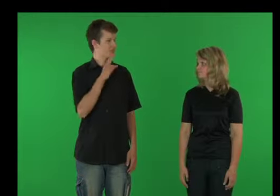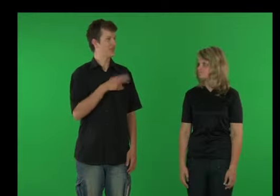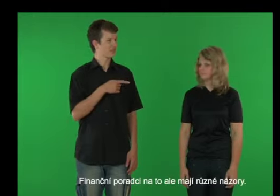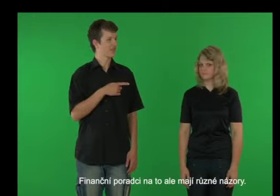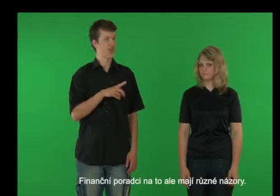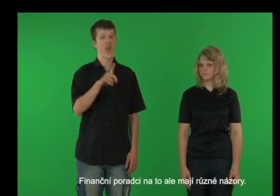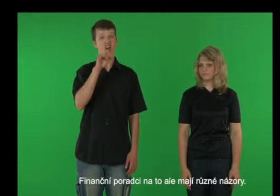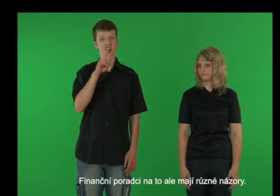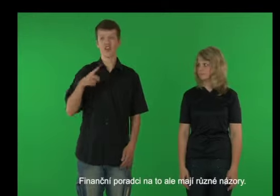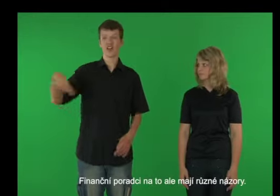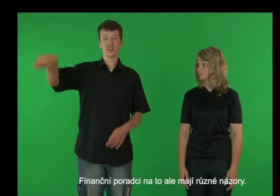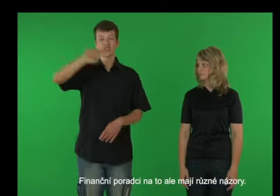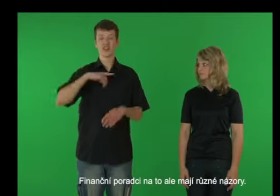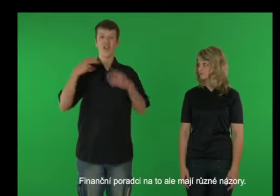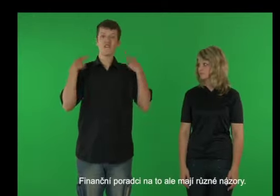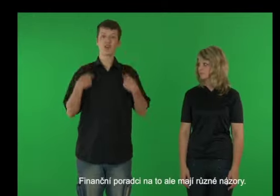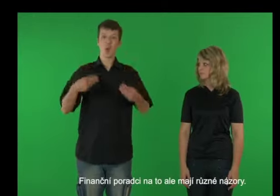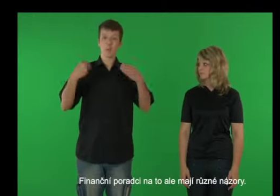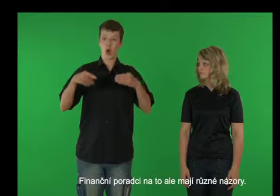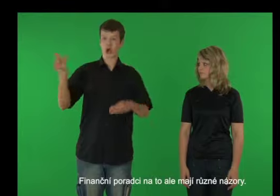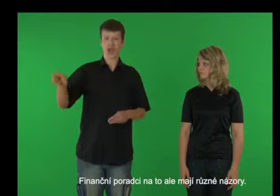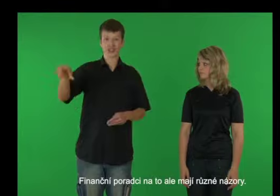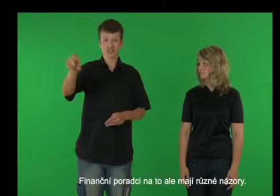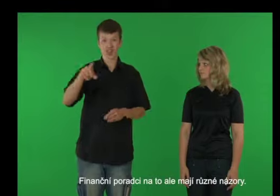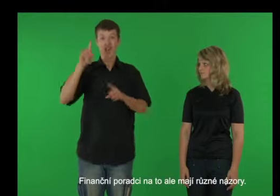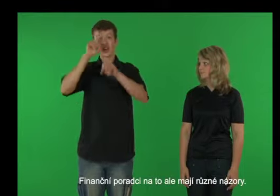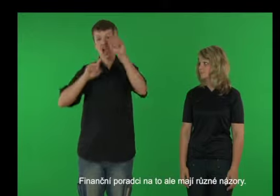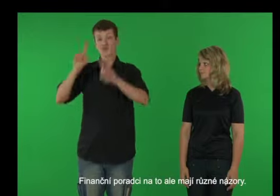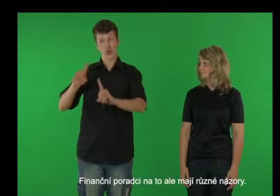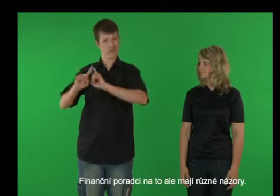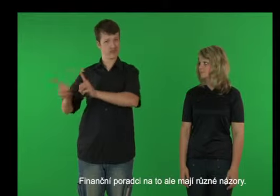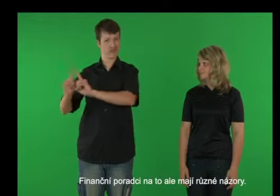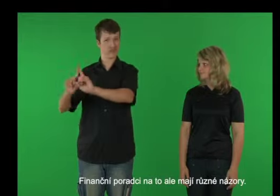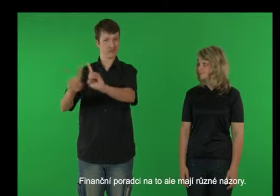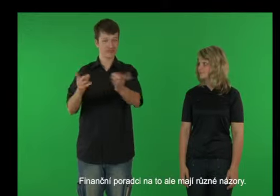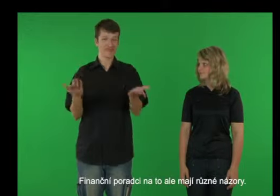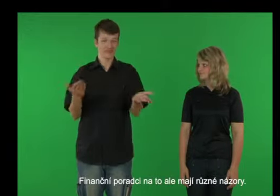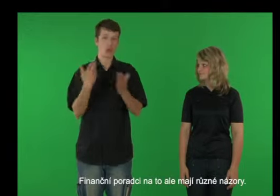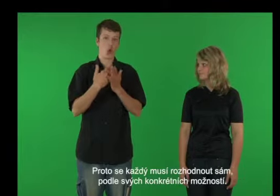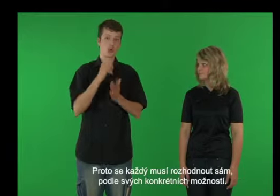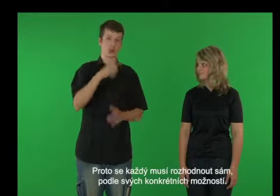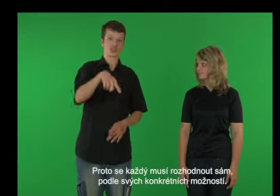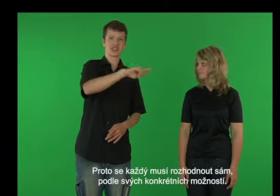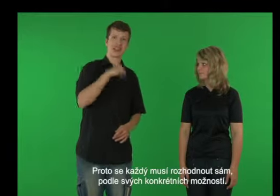Finanční poradci na to ale mají různé názory. Proto se každý musí rozhodnout sám podle svých